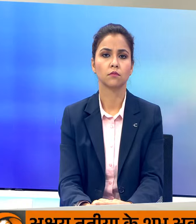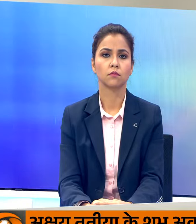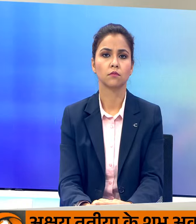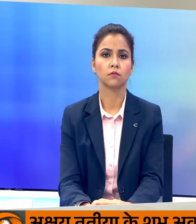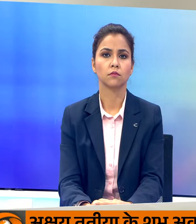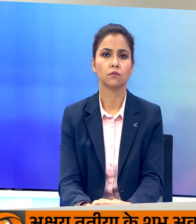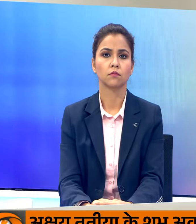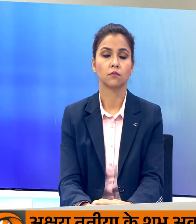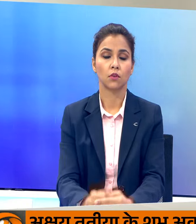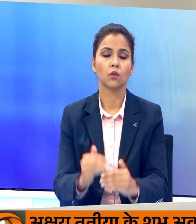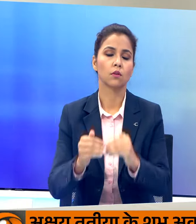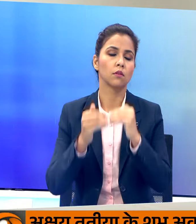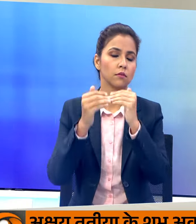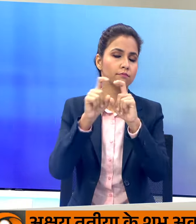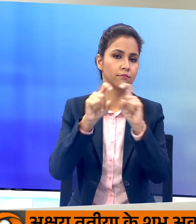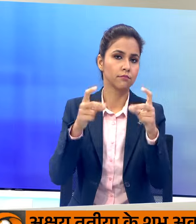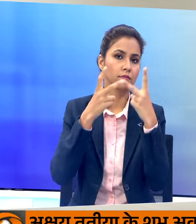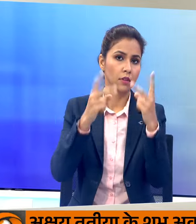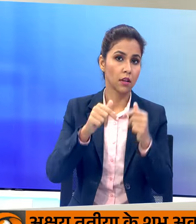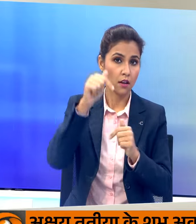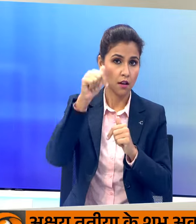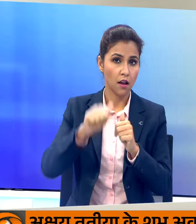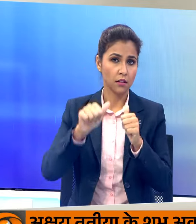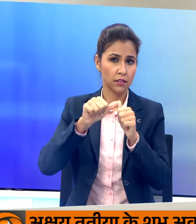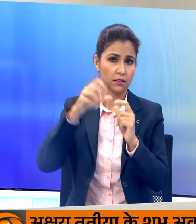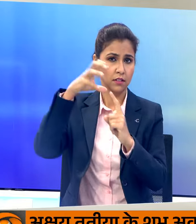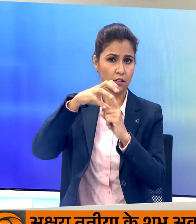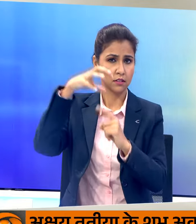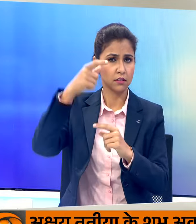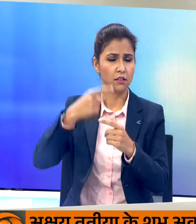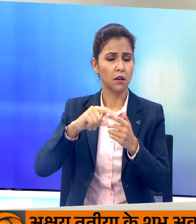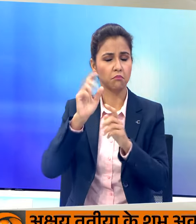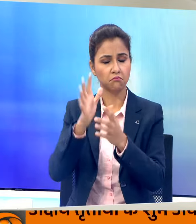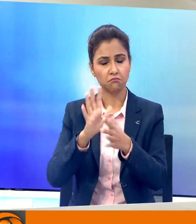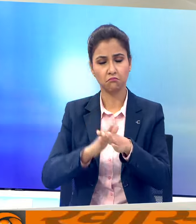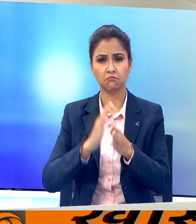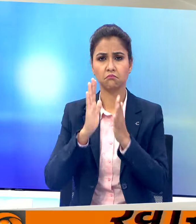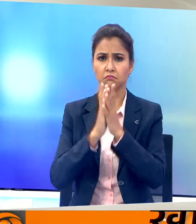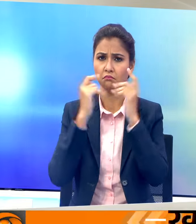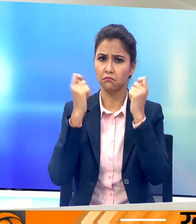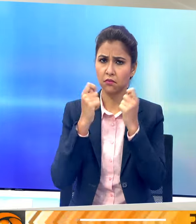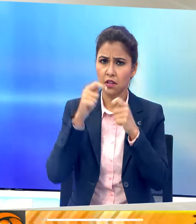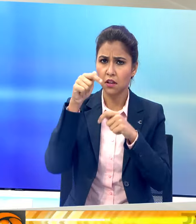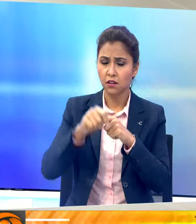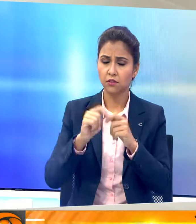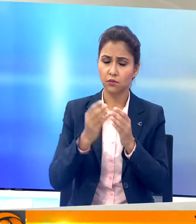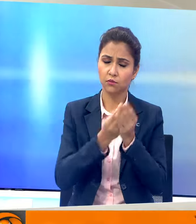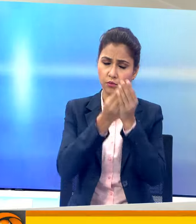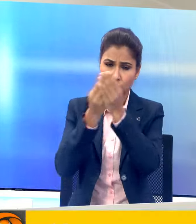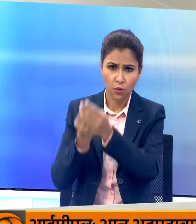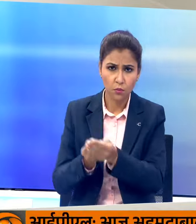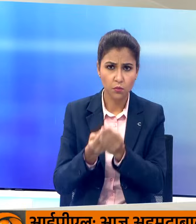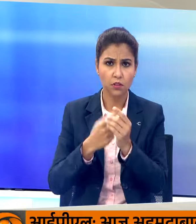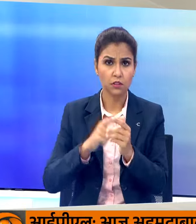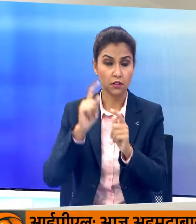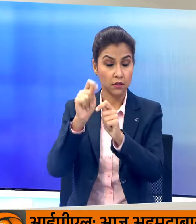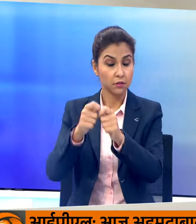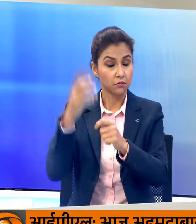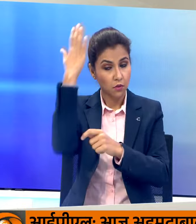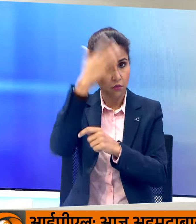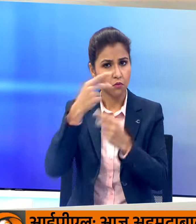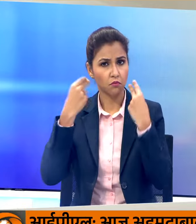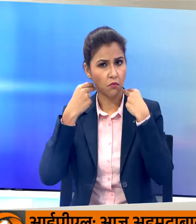और अब बढ़ते हैं अगली खबर के और आज अक्षे तृत्य का पावन पर्व है इस चुप्तिती पर विश्व प्रसिद केदार्नाथ